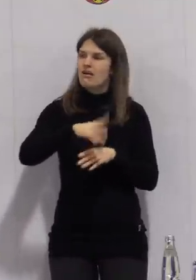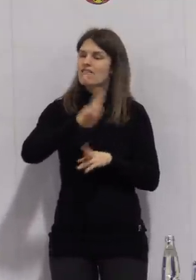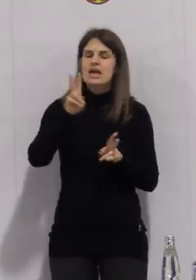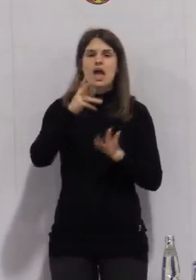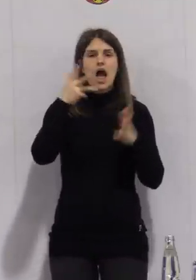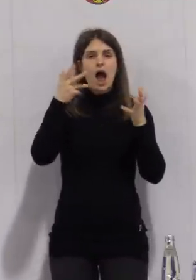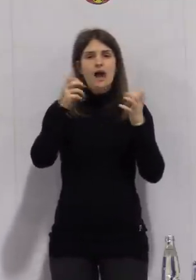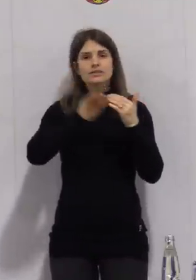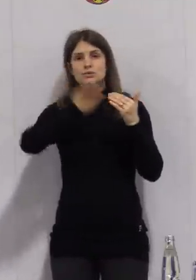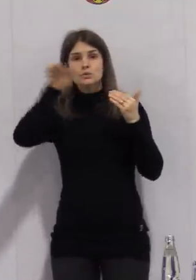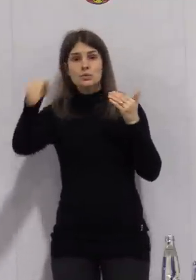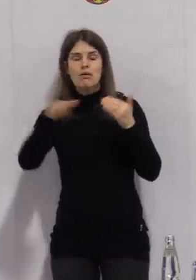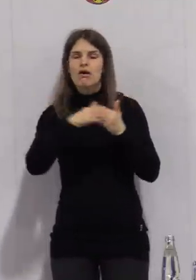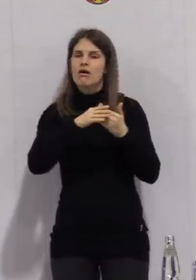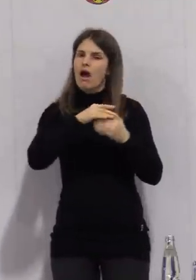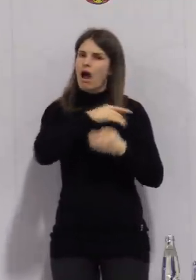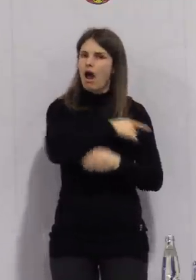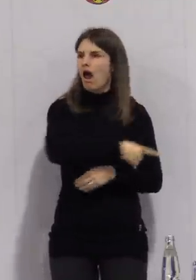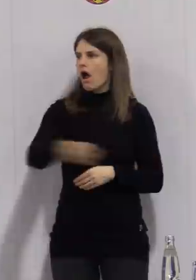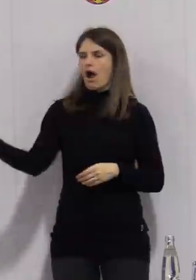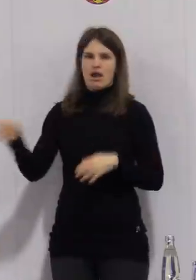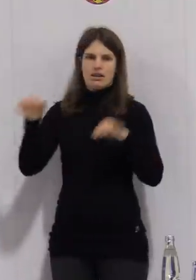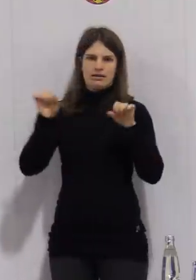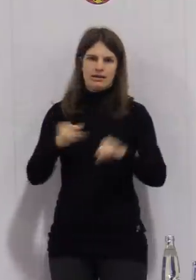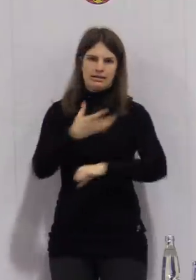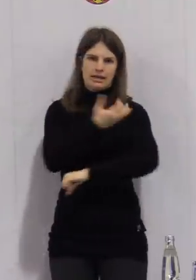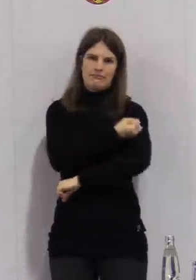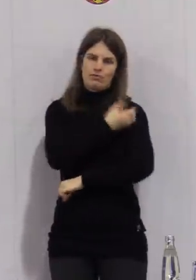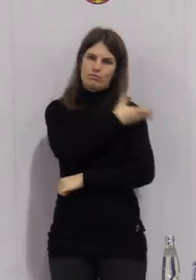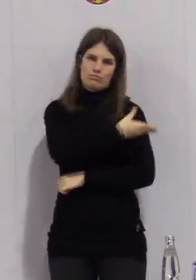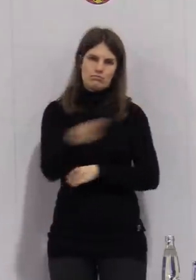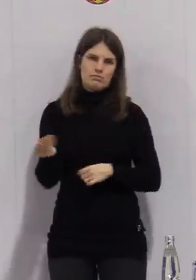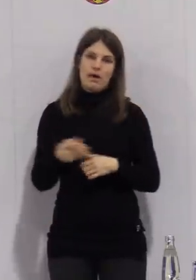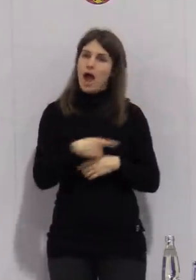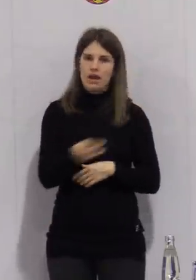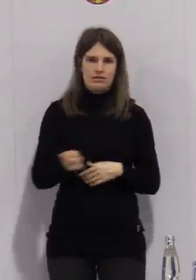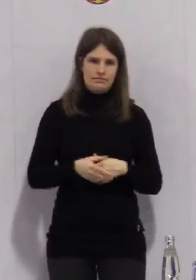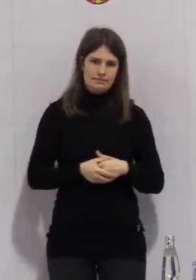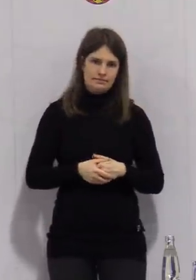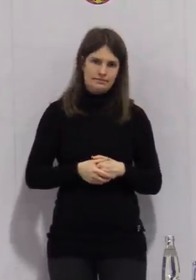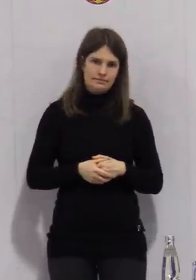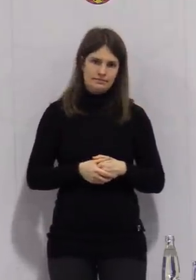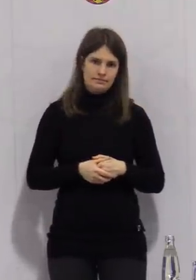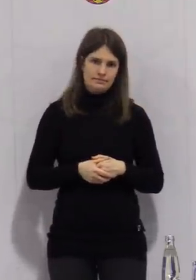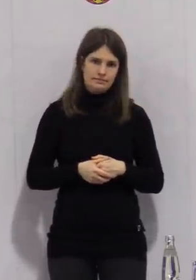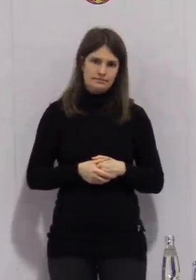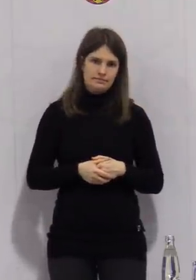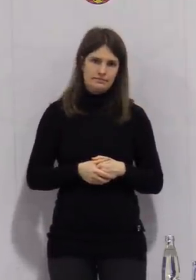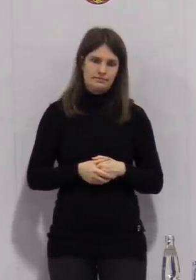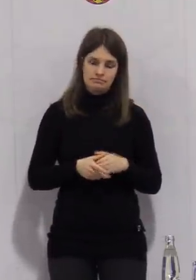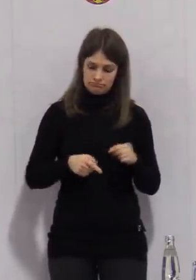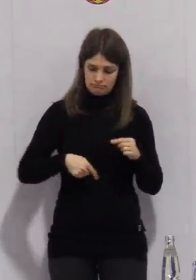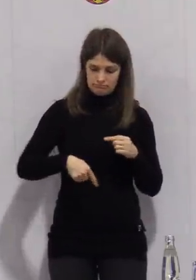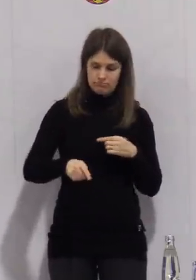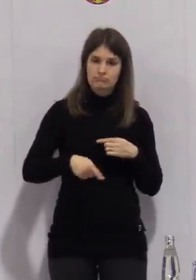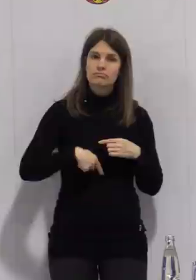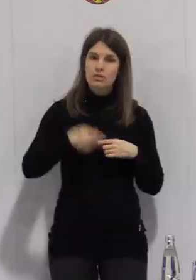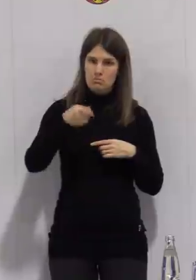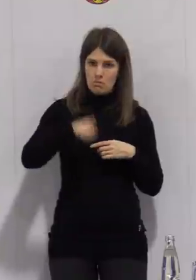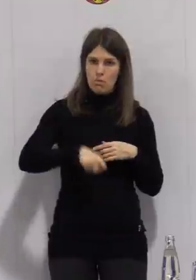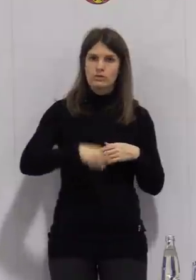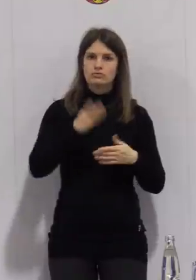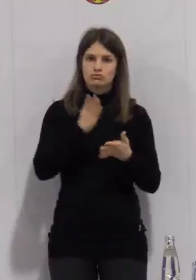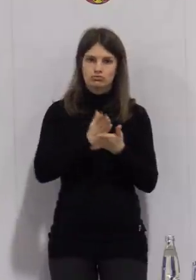kreisangehörigen Städten und Gemeinden eine Impfung erhalten. Alle werden jetzt noch in diesem Monat auch